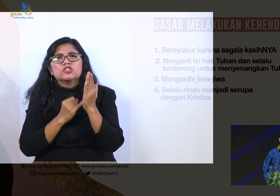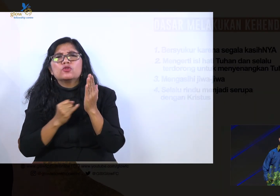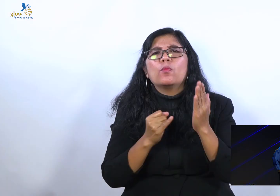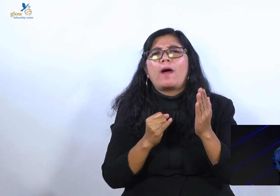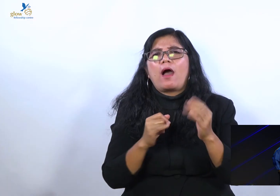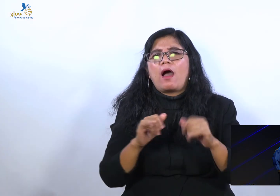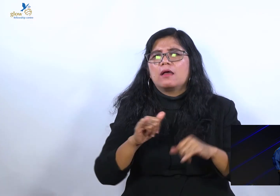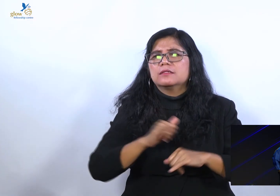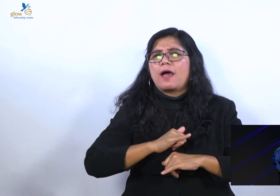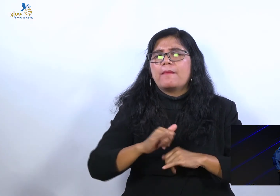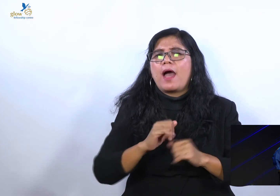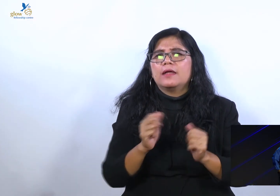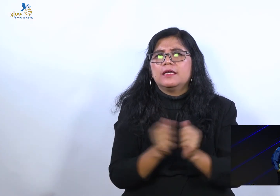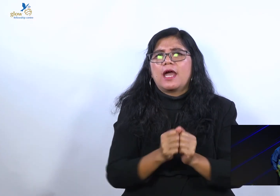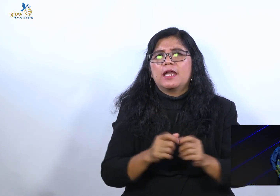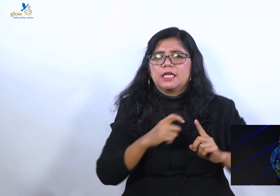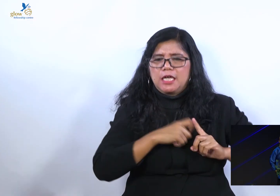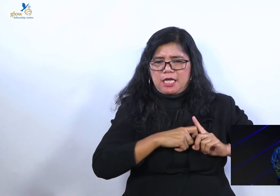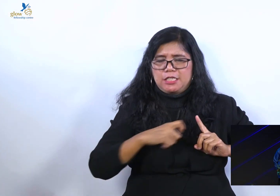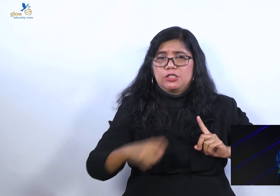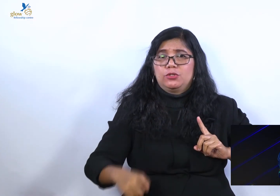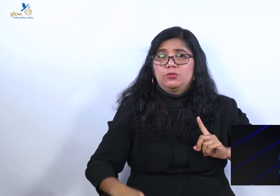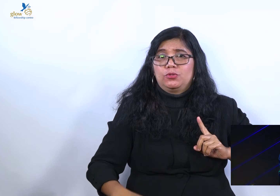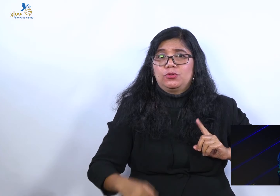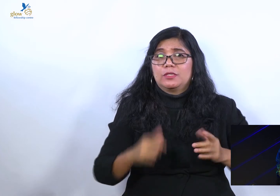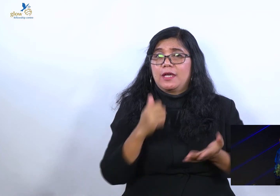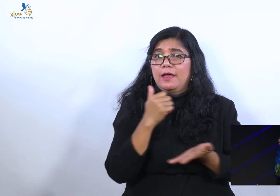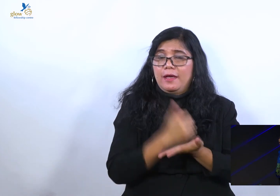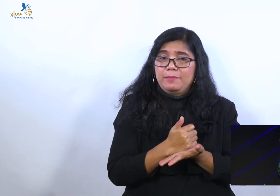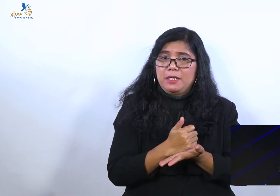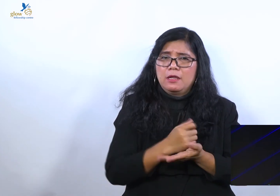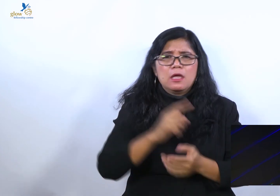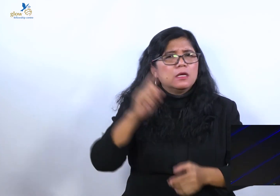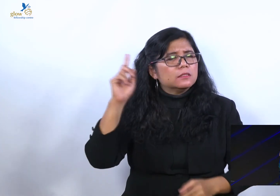menjadi serupa dengan Kristus.